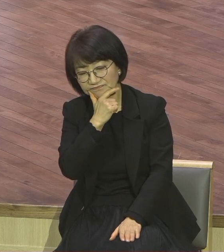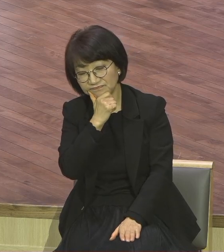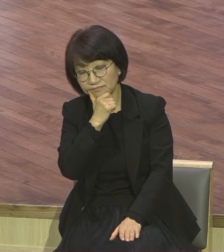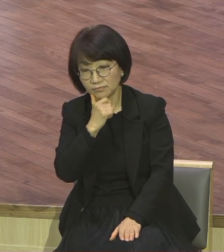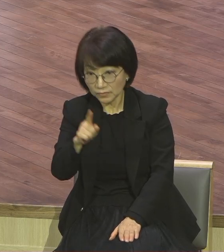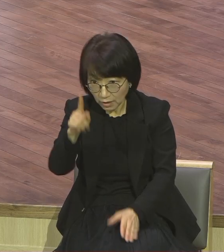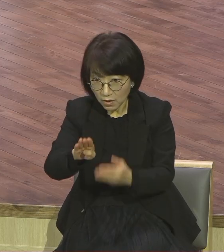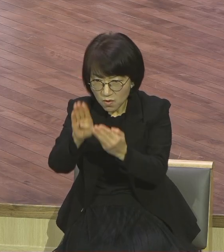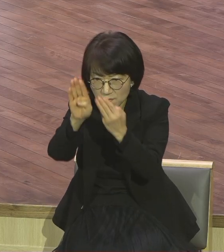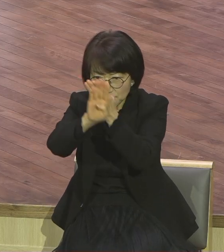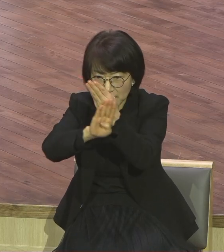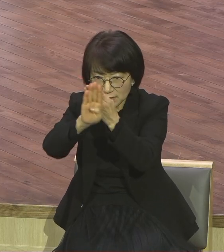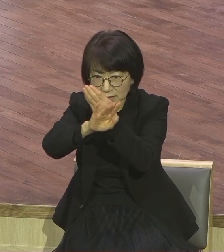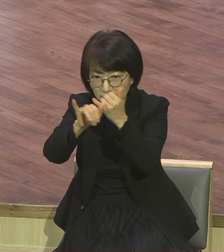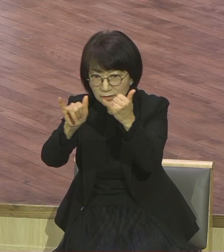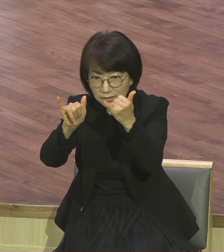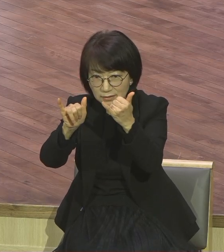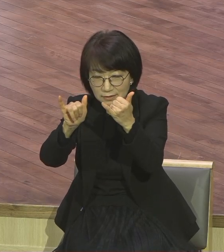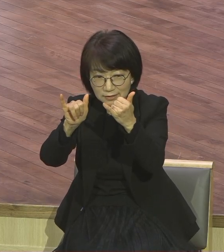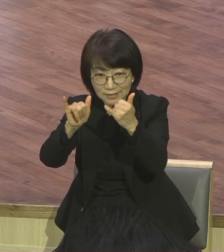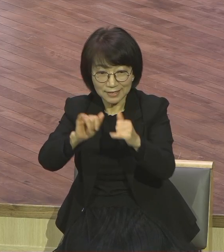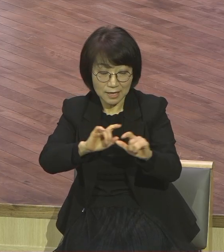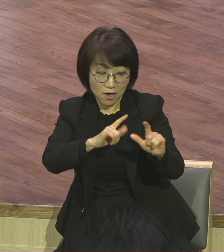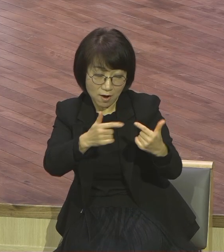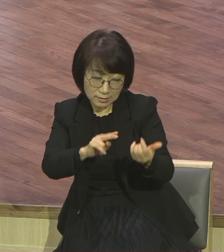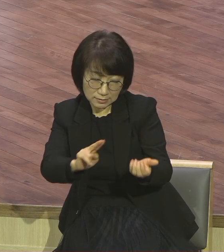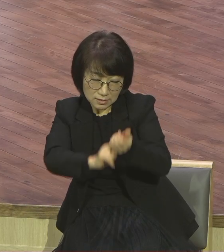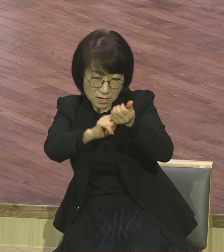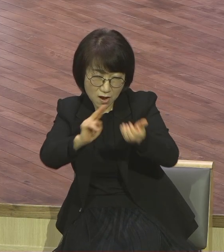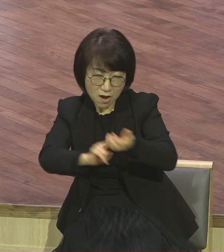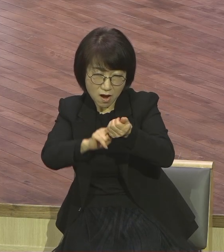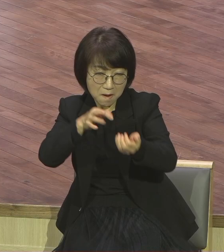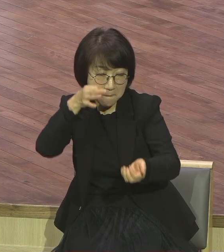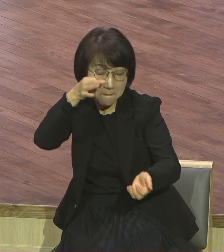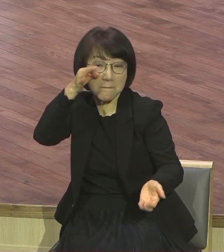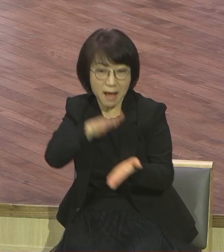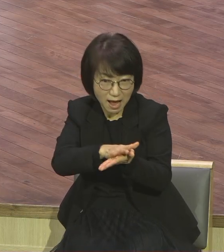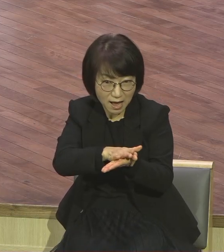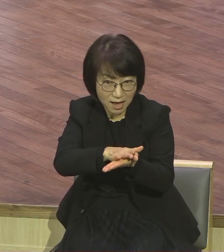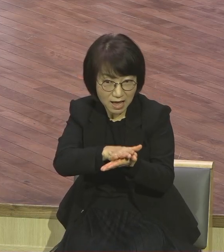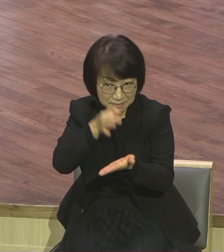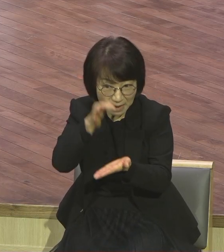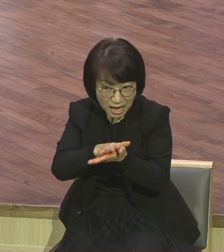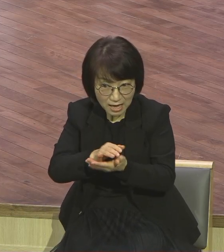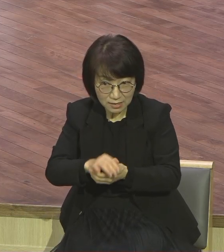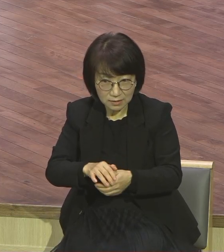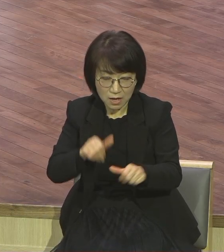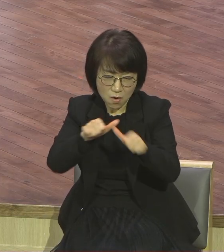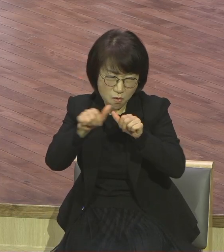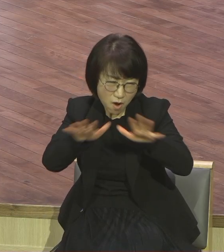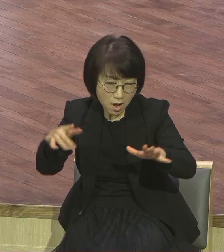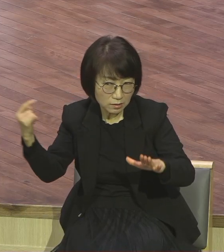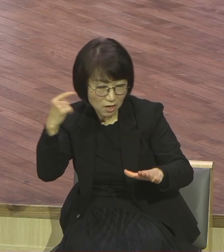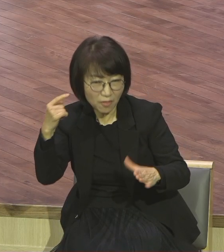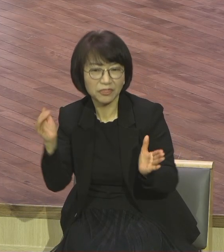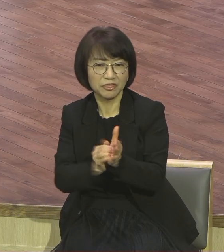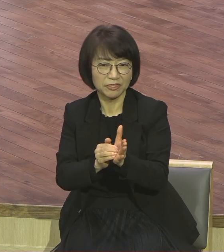이 예수님의 놀라운 기적 이걸 많이 보고도 또 듣고도 이건 하나님의 힘이 아니야.